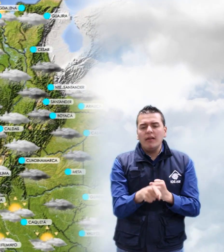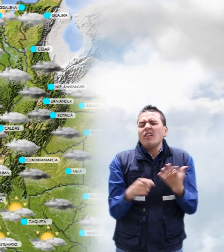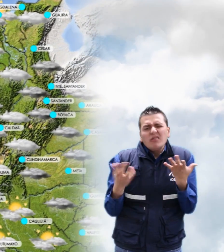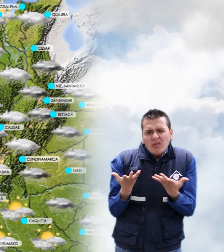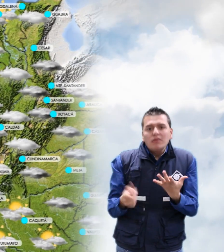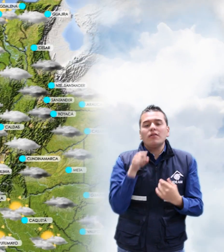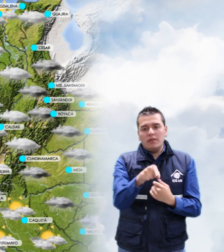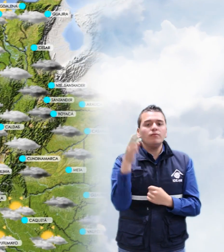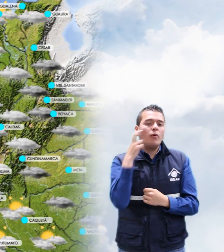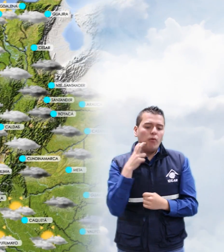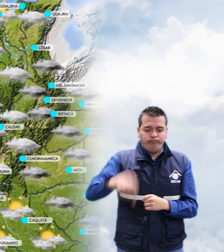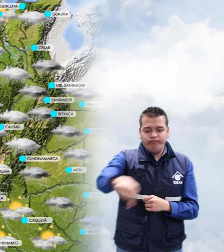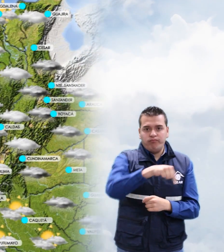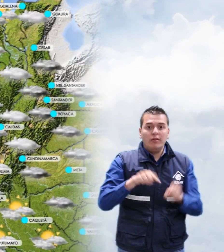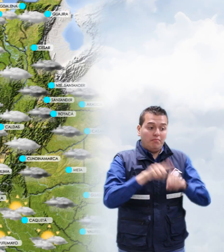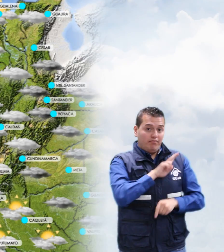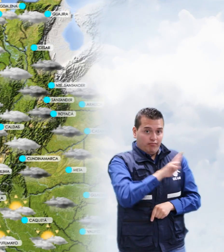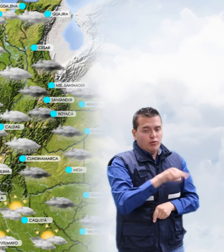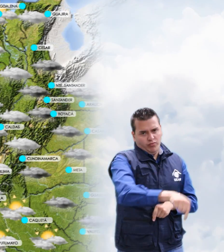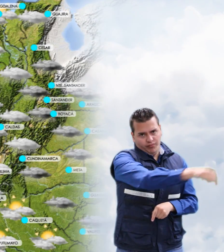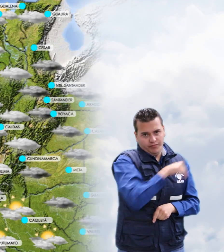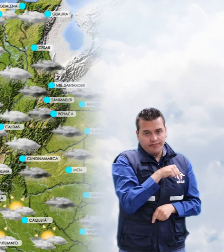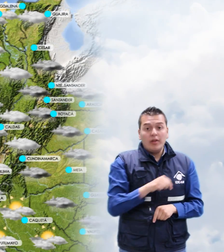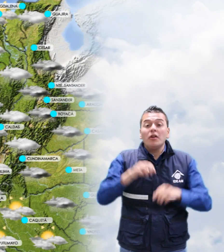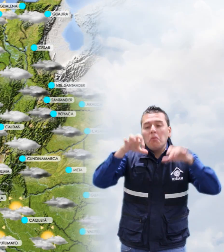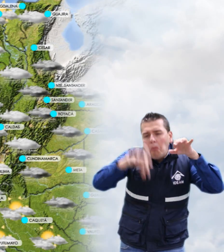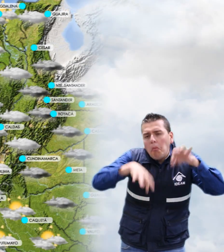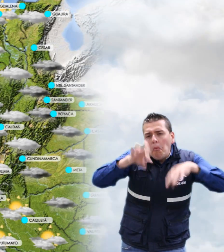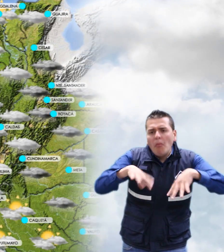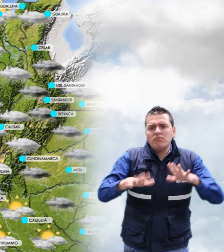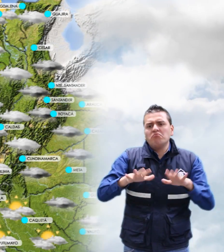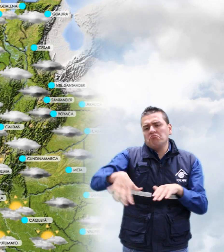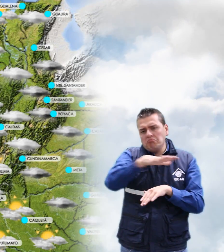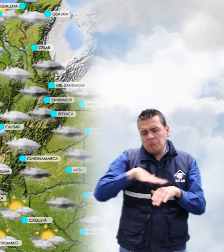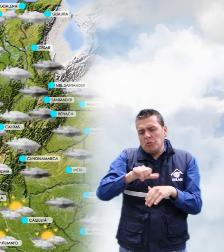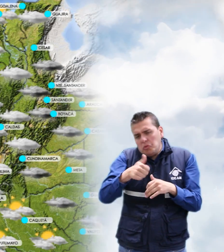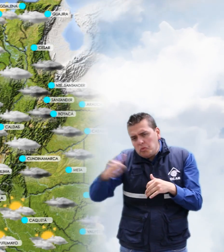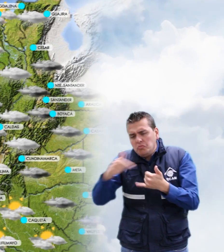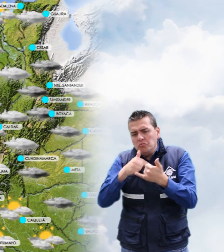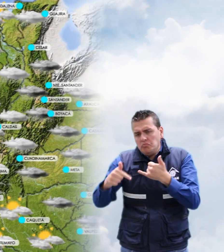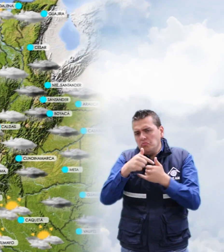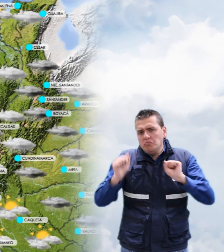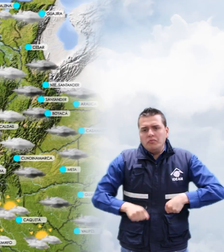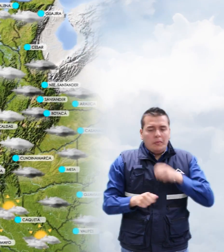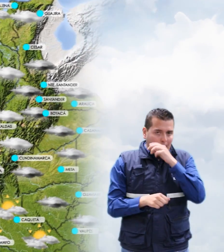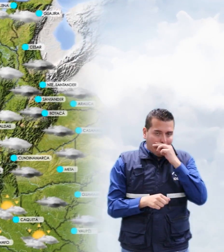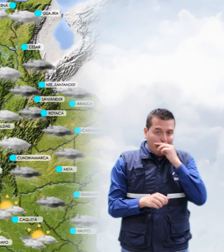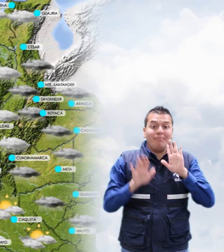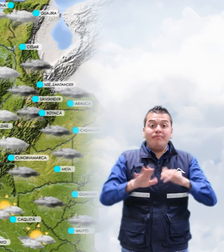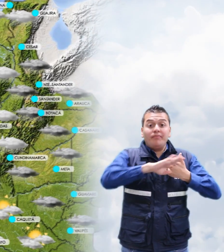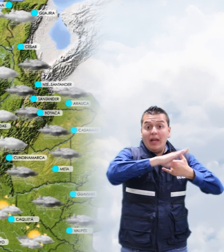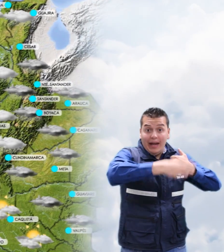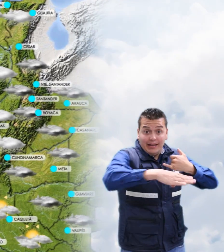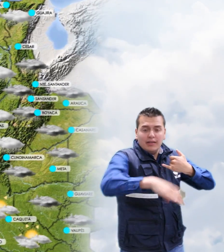departamento de Chocó y Valle del Cauca. Lloviznas, lluvias ligeras para el resto de la región. Sobre la región andina, las